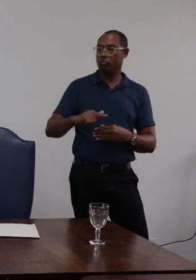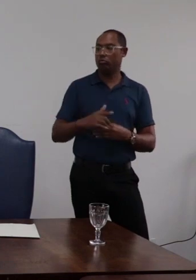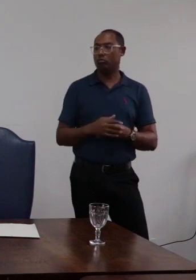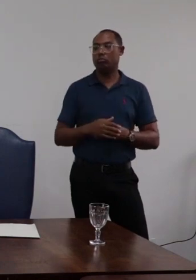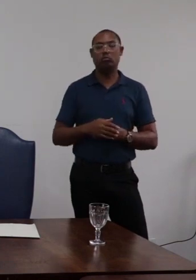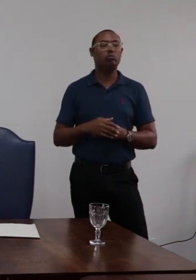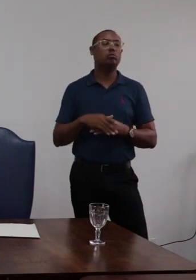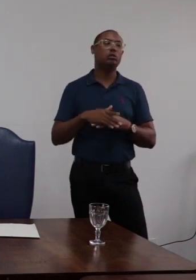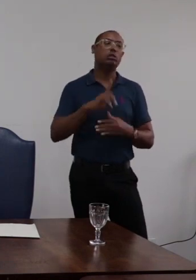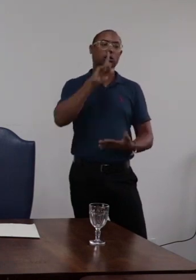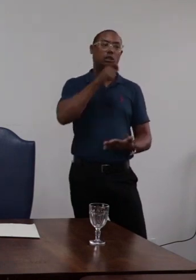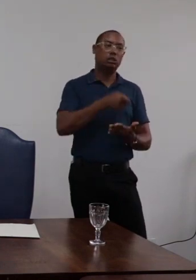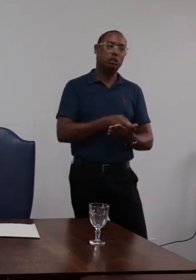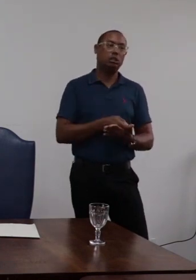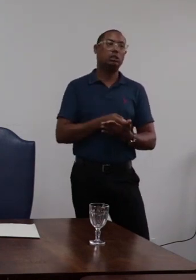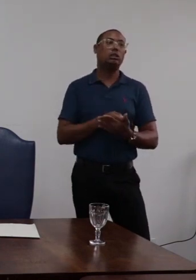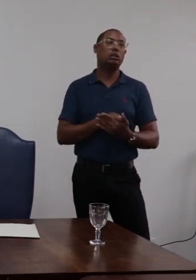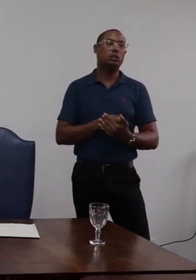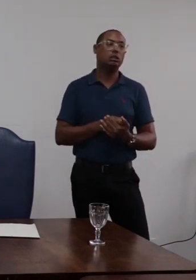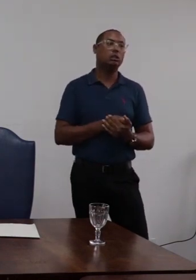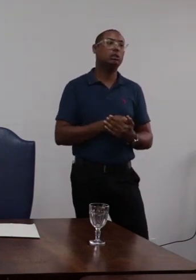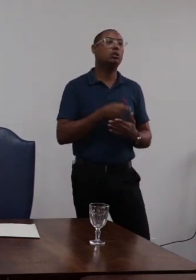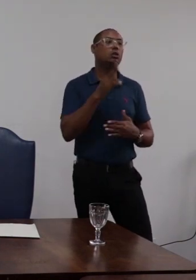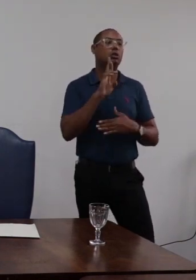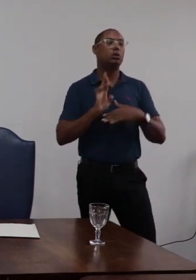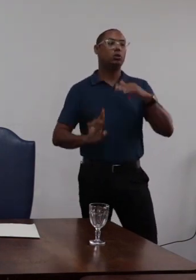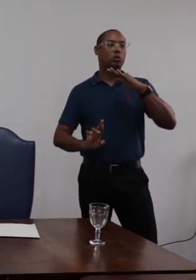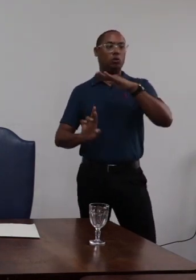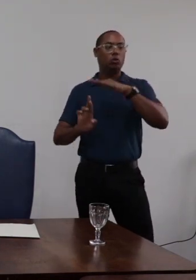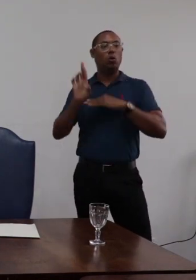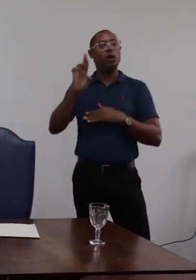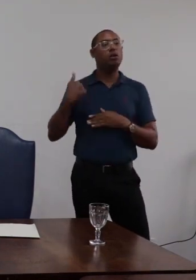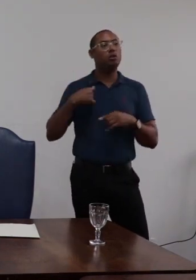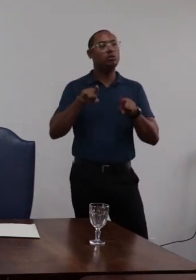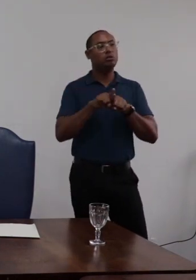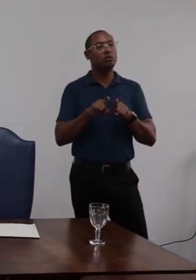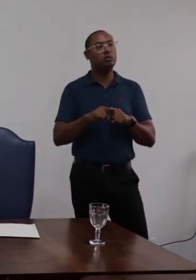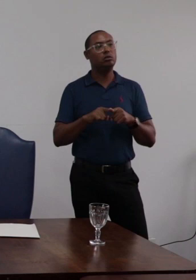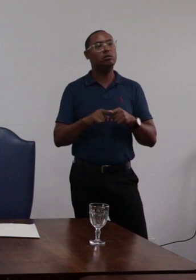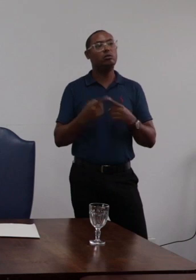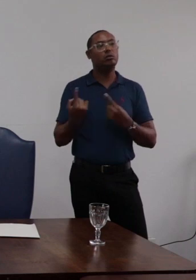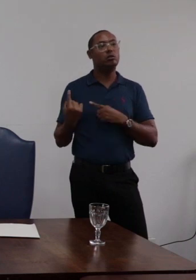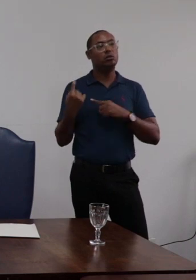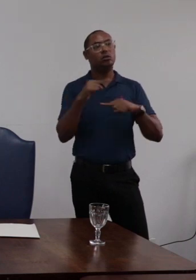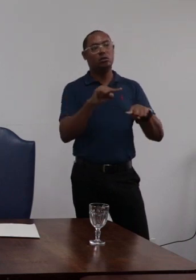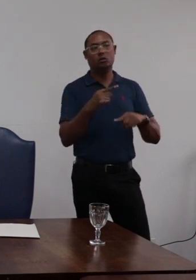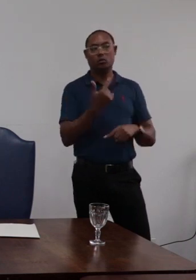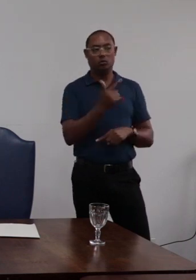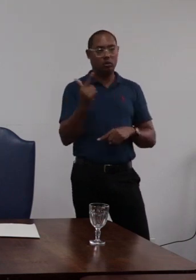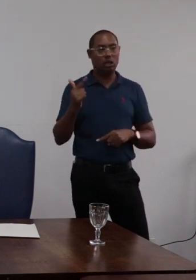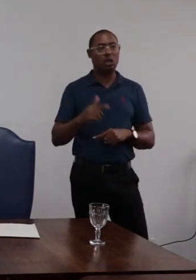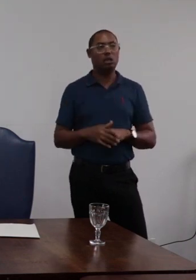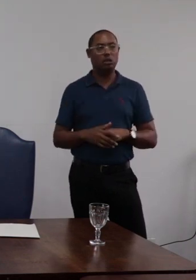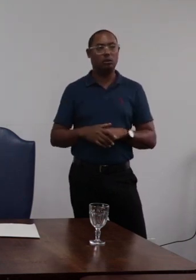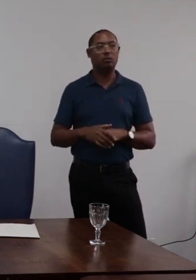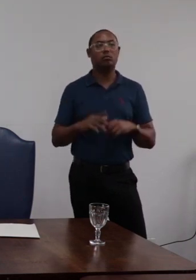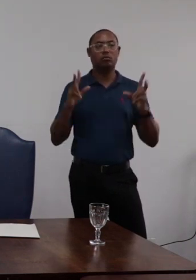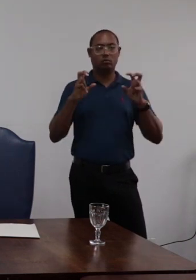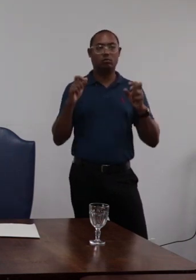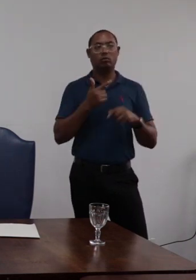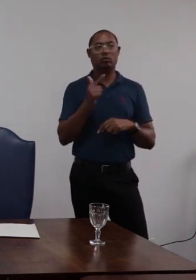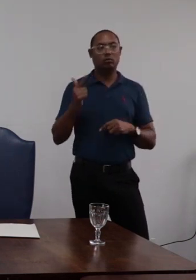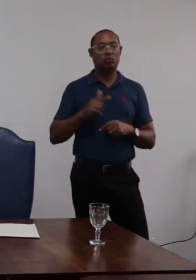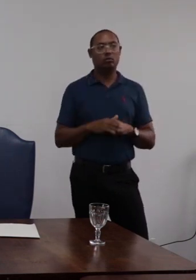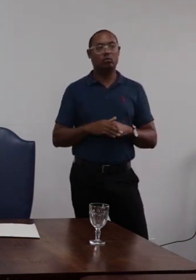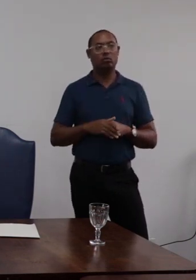na decisão final o magnífico reitor afirma que não está em contrariedade afirma que abre aspas não